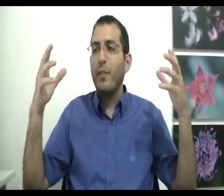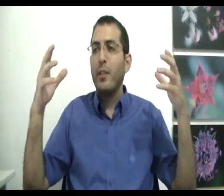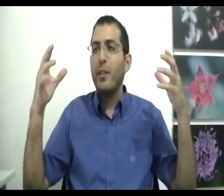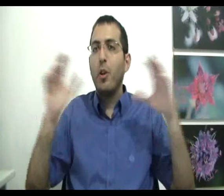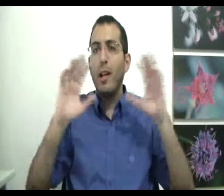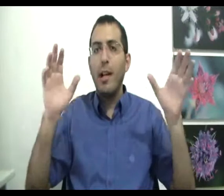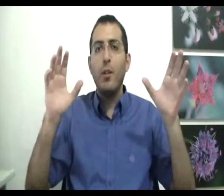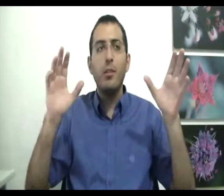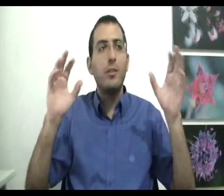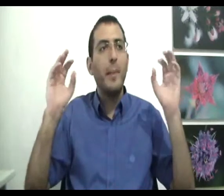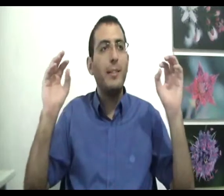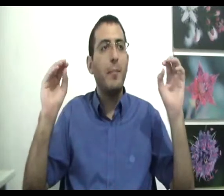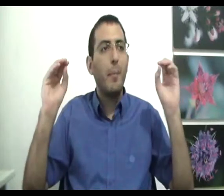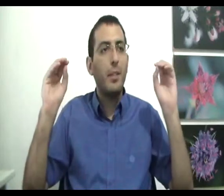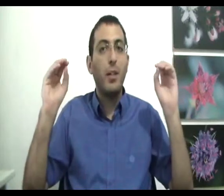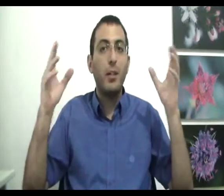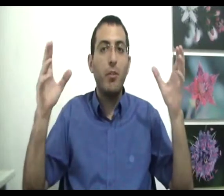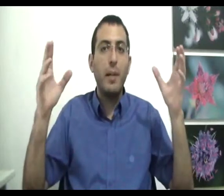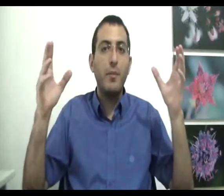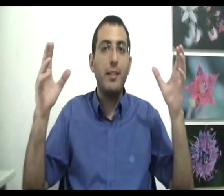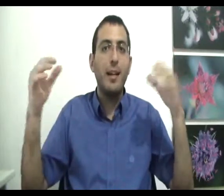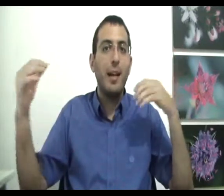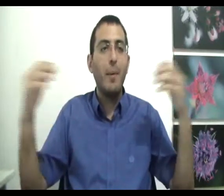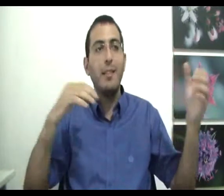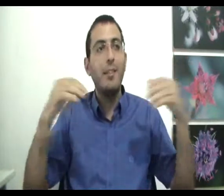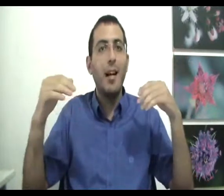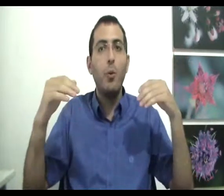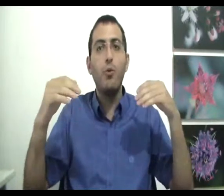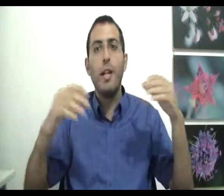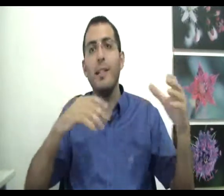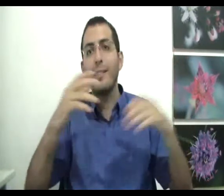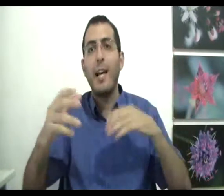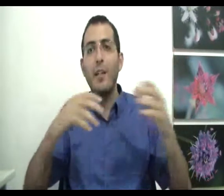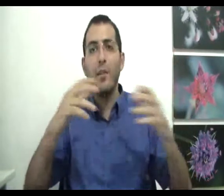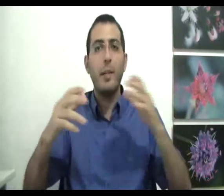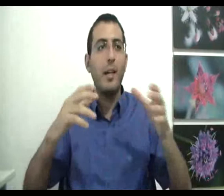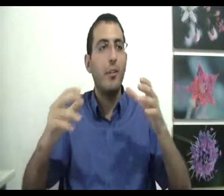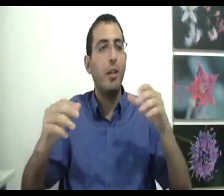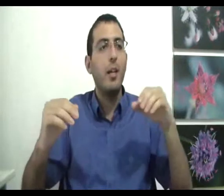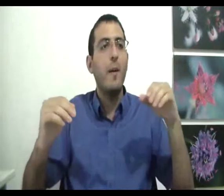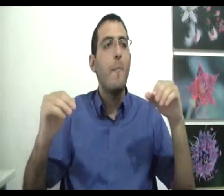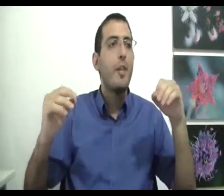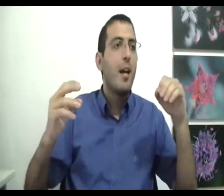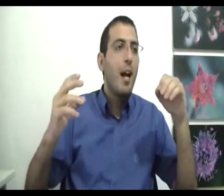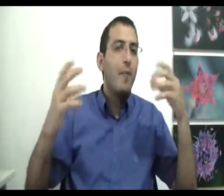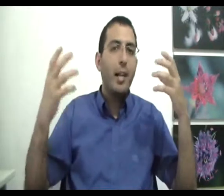כל הרעיון זה בעצם יש כמובן את הרמת התנהלות של העסקי חליפים בין אחד לשני אבל